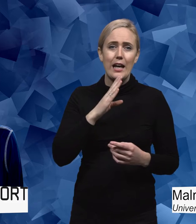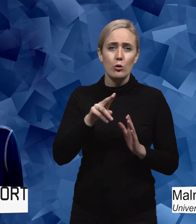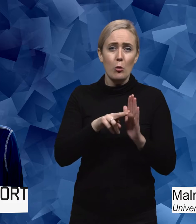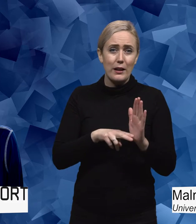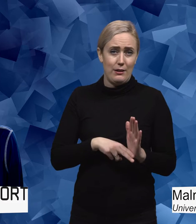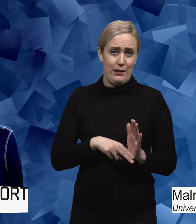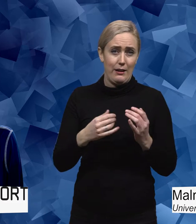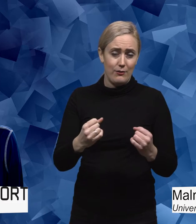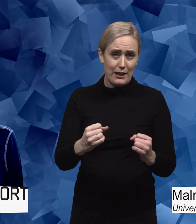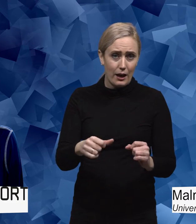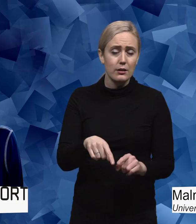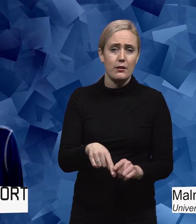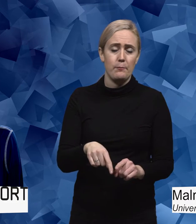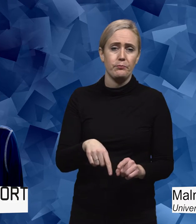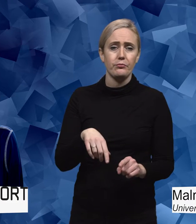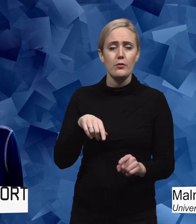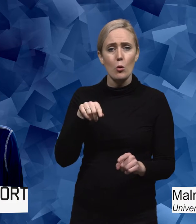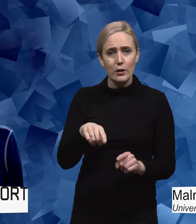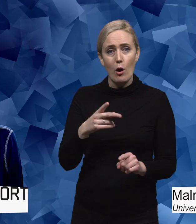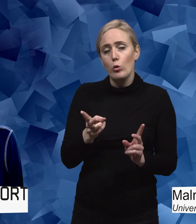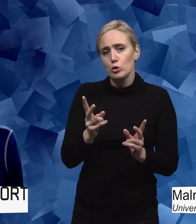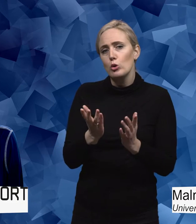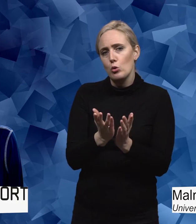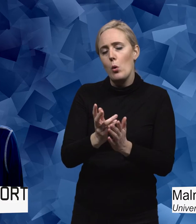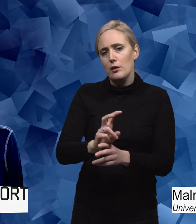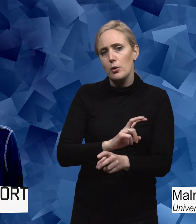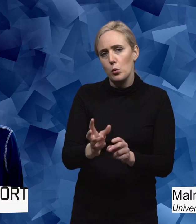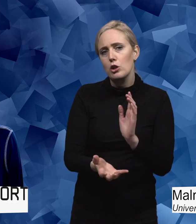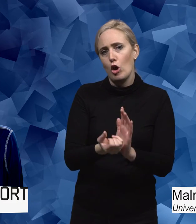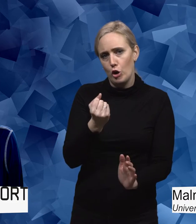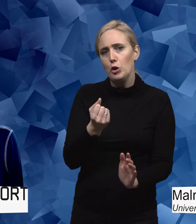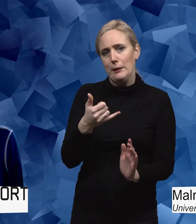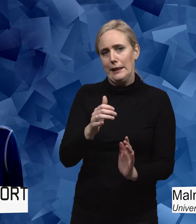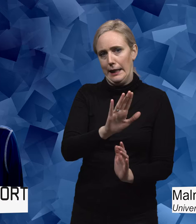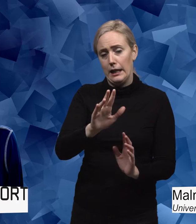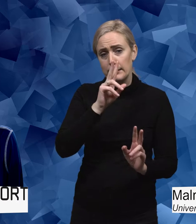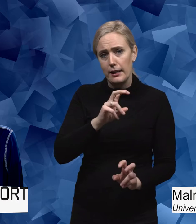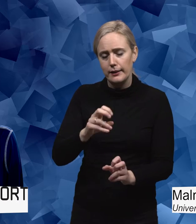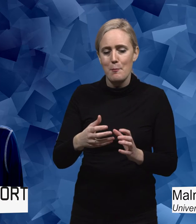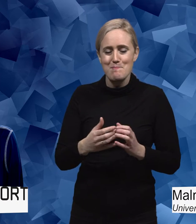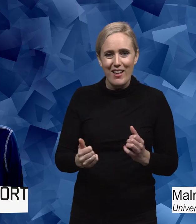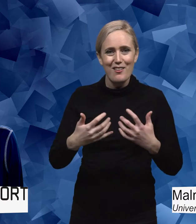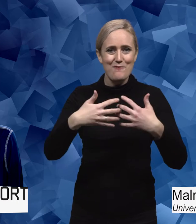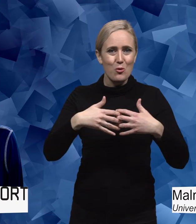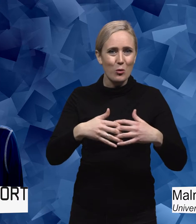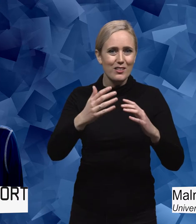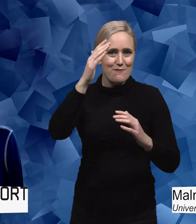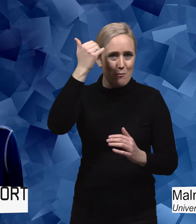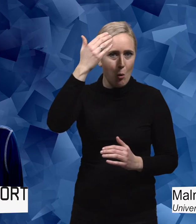Och kön och genus tas ju även upp av Skolinspektionen i deras granskningar och så. Men vad gäller funktionsförmåga så finns det inte